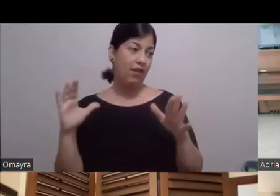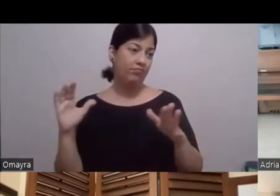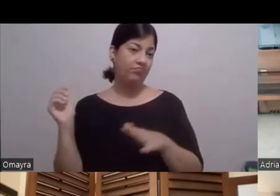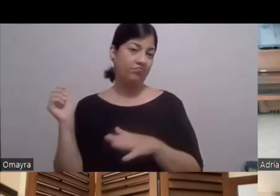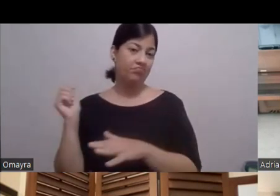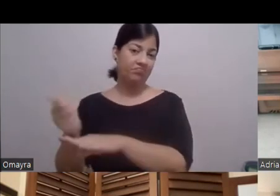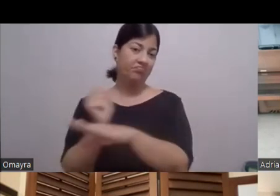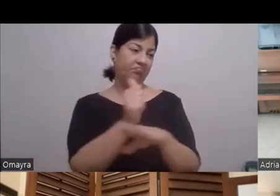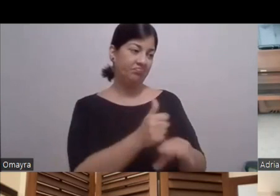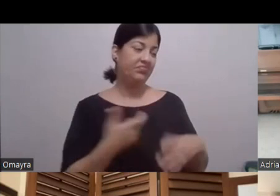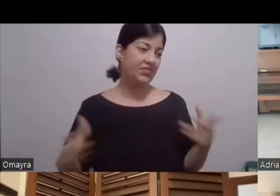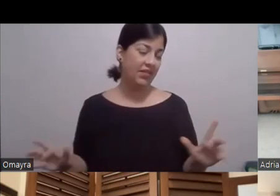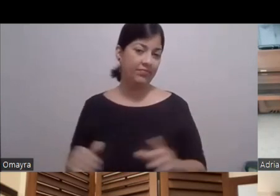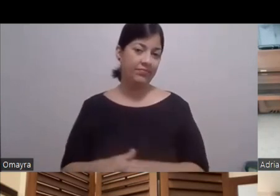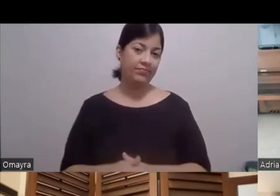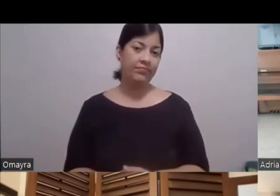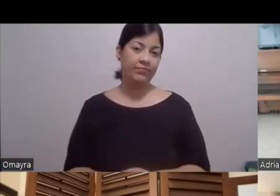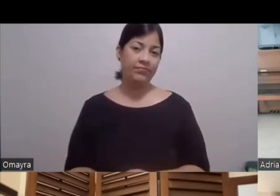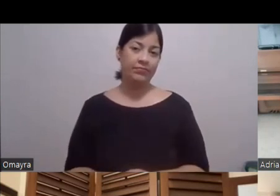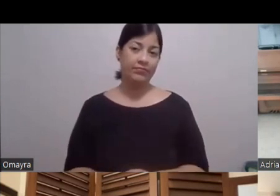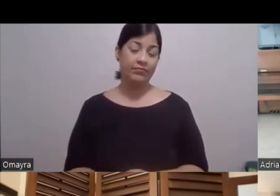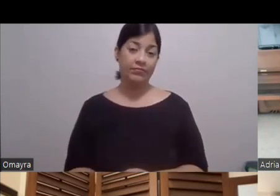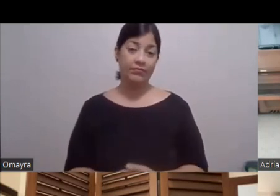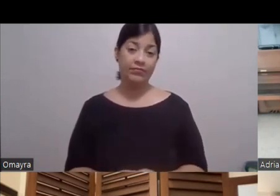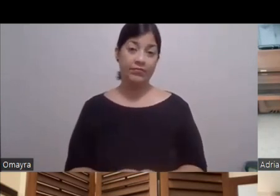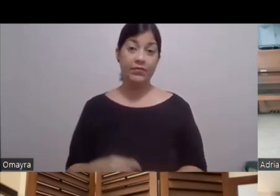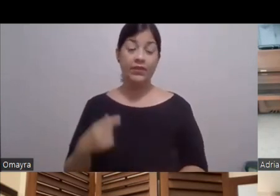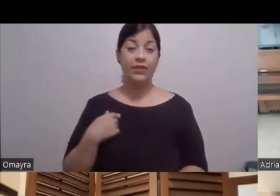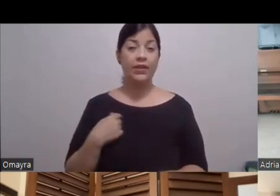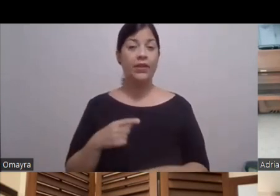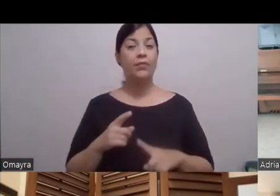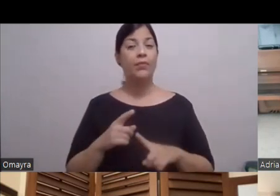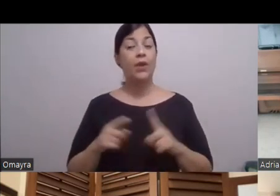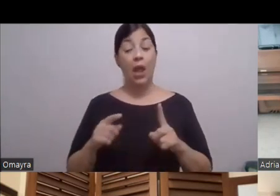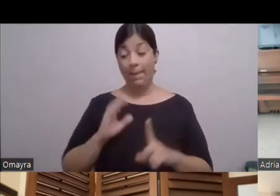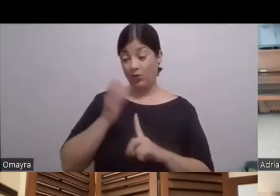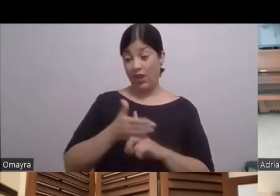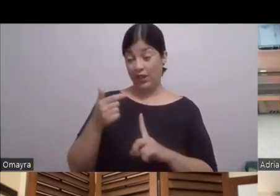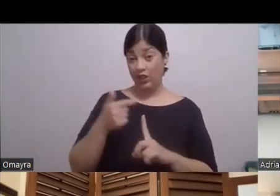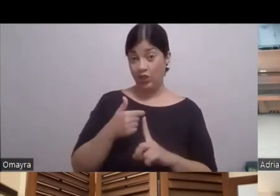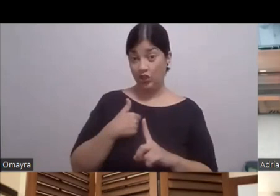actores Y dio la casualidad casualidad Que el personaje que yo hice El actor que ya tenían Que es un excelente